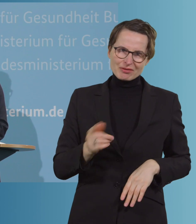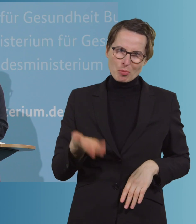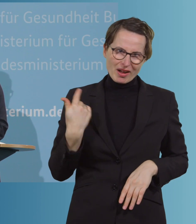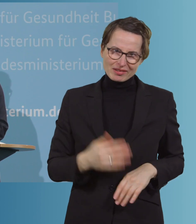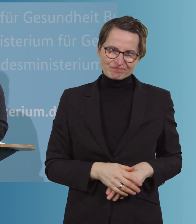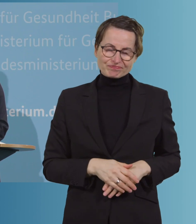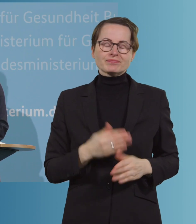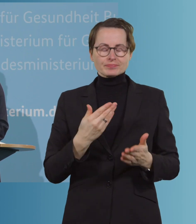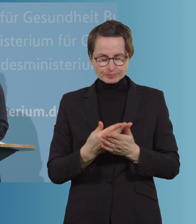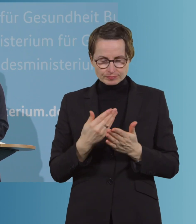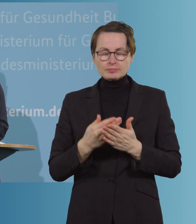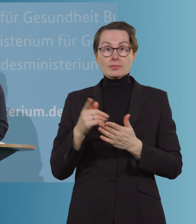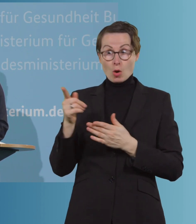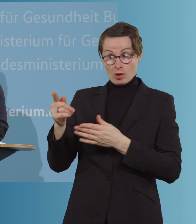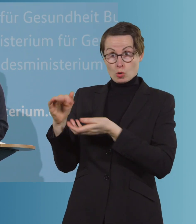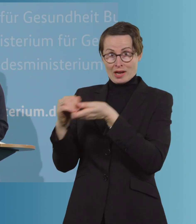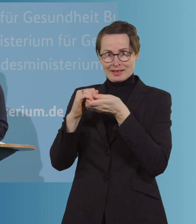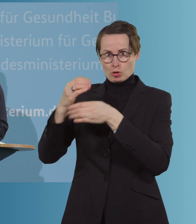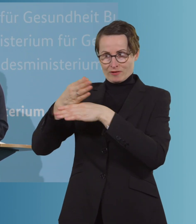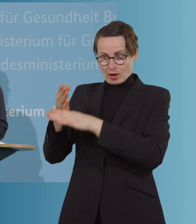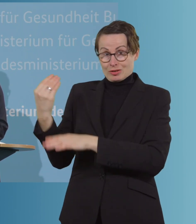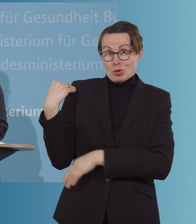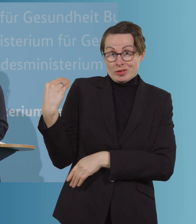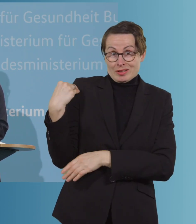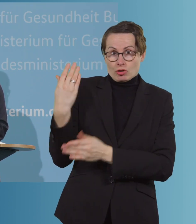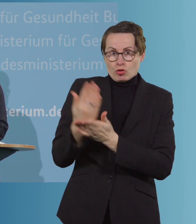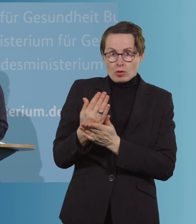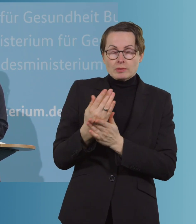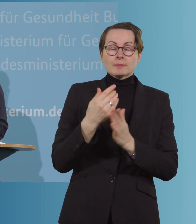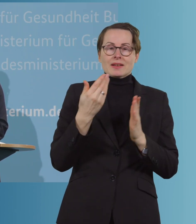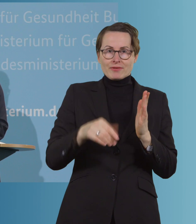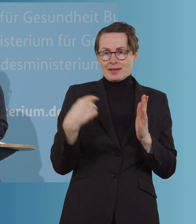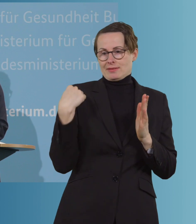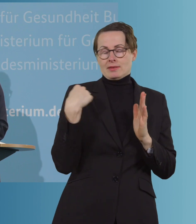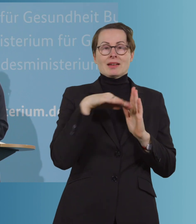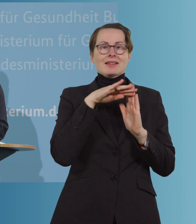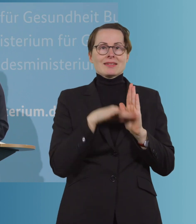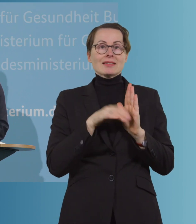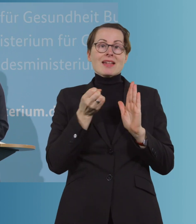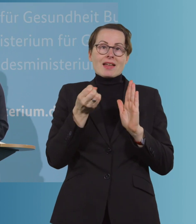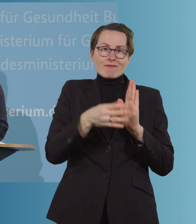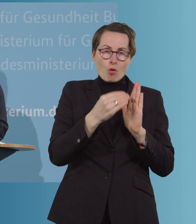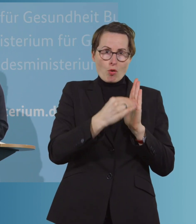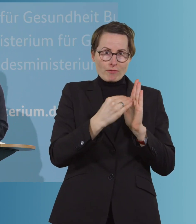auch auf Wunsch der Koalitionsfraktionen einen Gesetzentwurf in der Bundesregierung erarbeitet. Wie gesagt, der ist heute in der